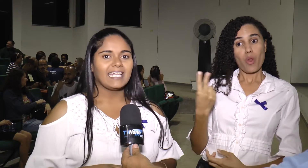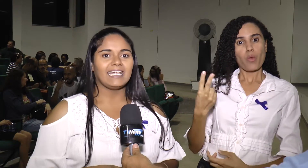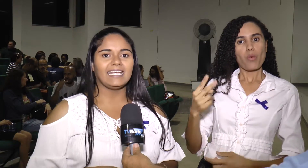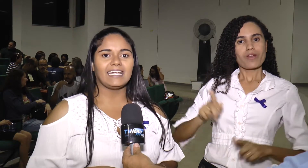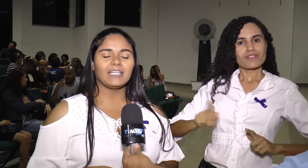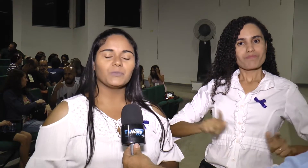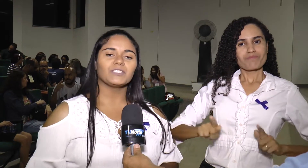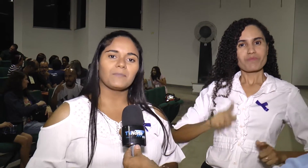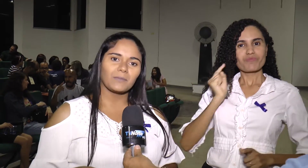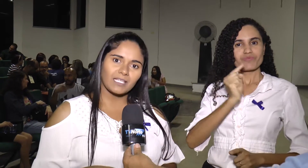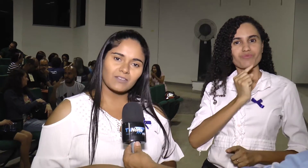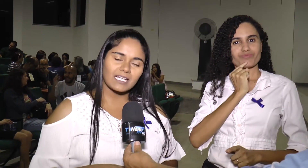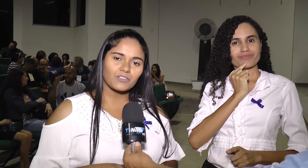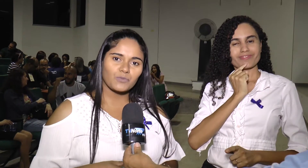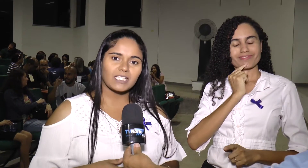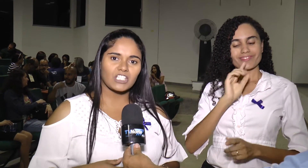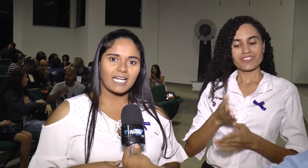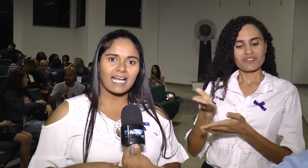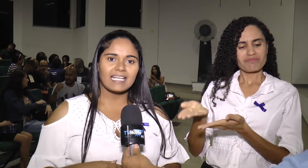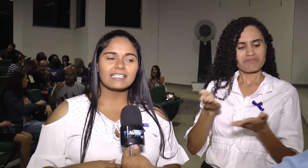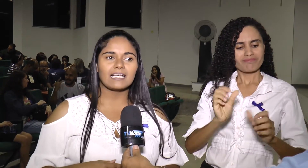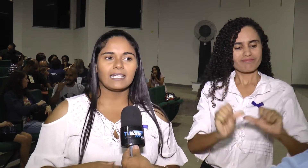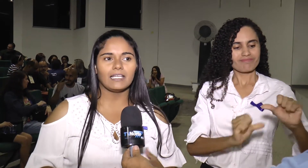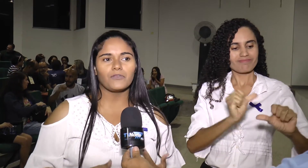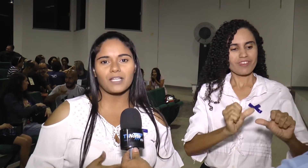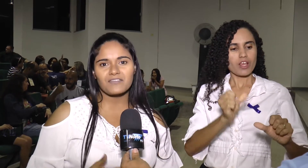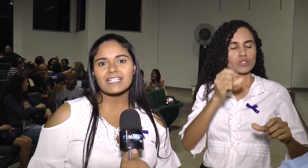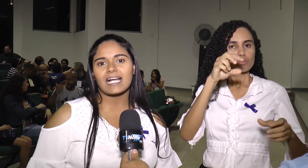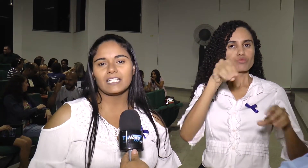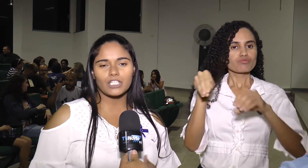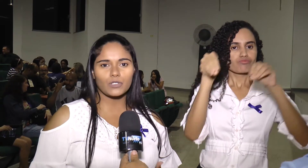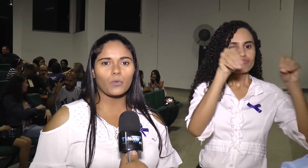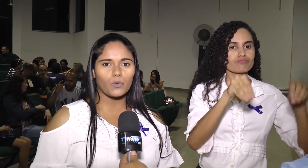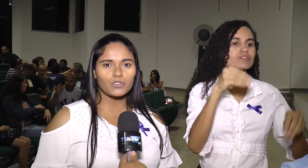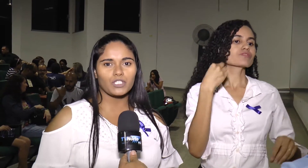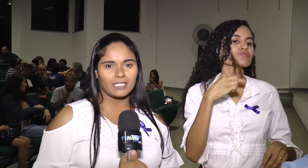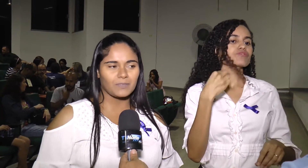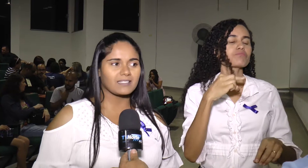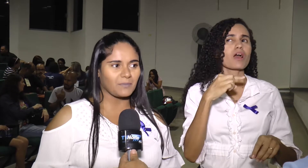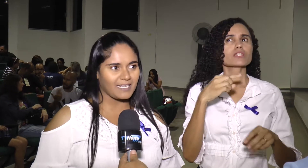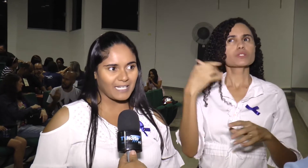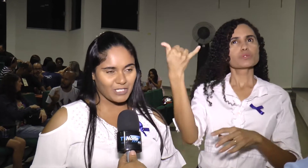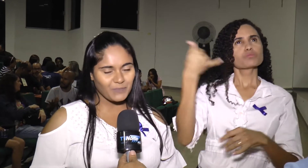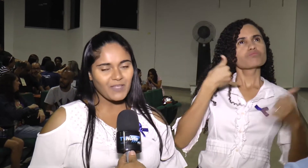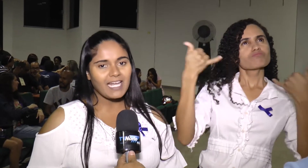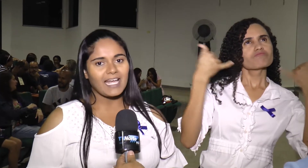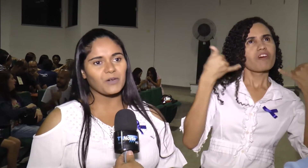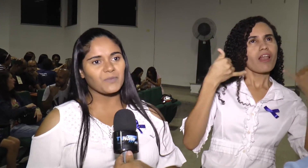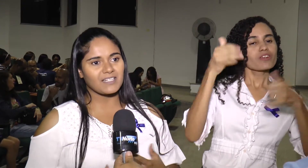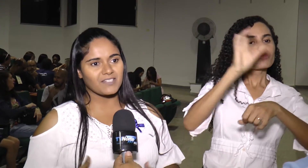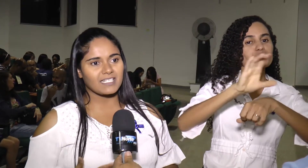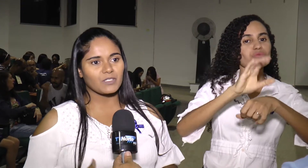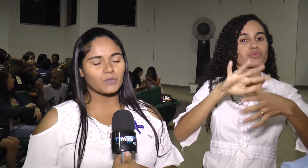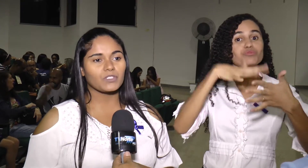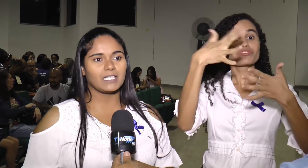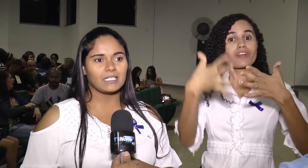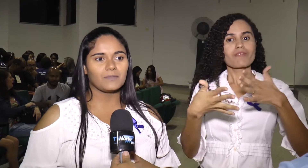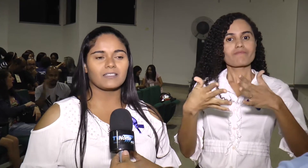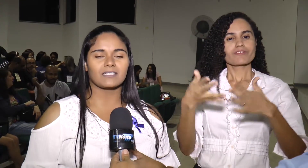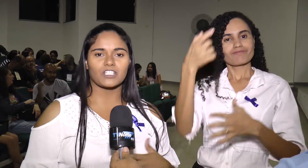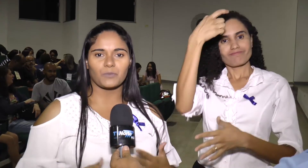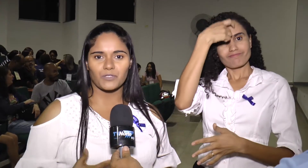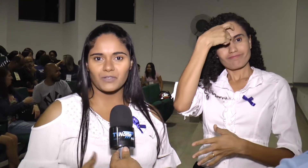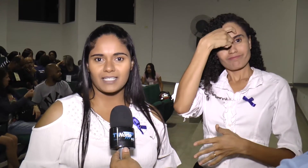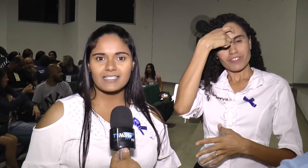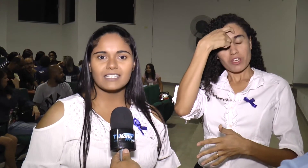E aí eu mudei para o estado de Minas Gerais Aí eu fui avisada que tinha um curso de Libras na minha igreja Aí eu comecei a fazer esse curso de